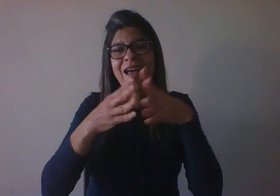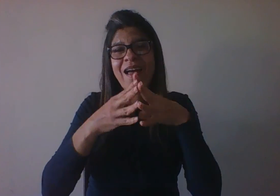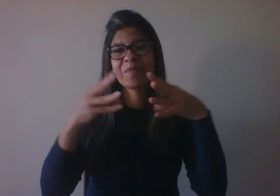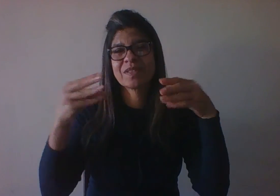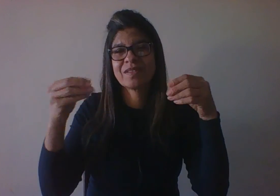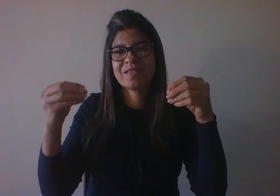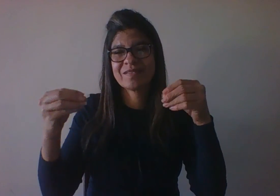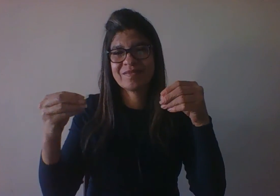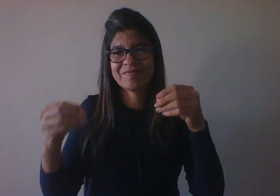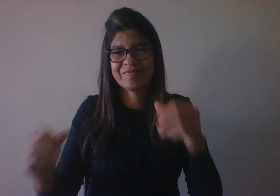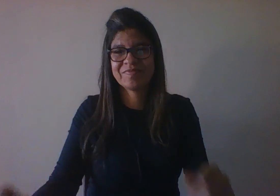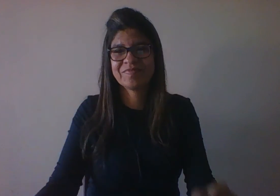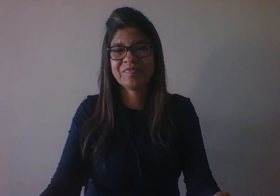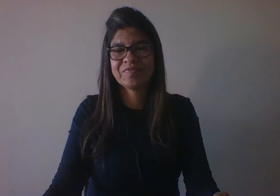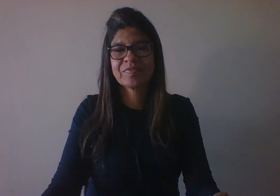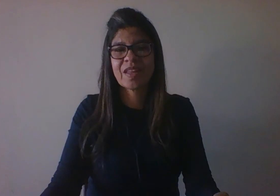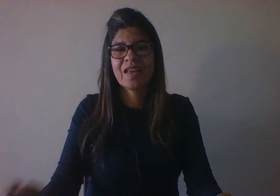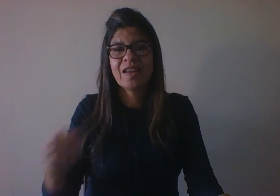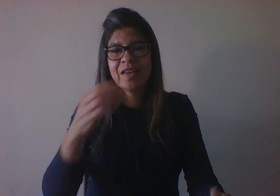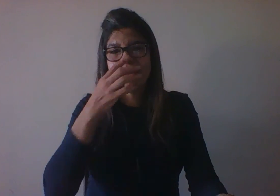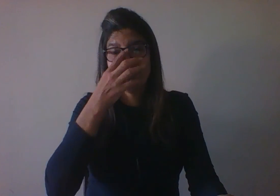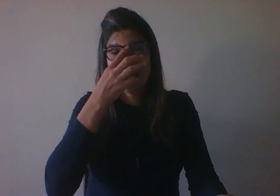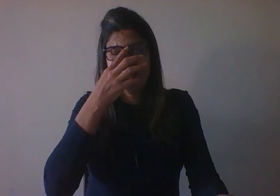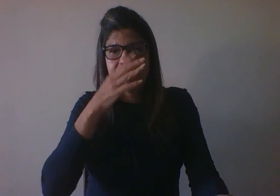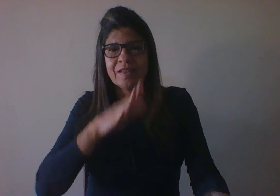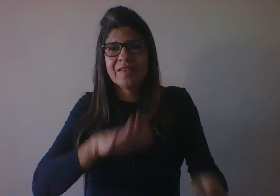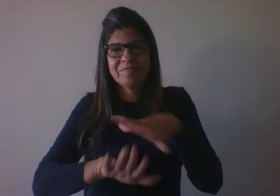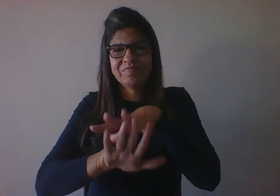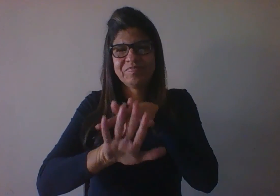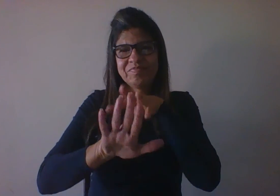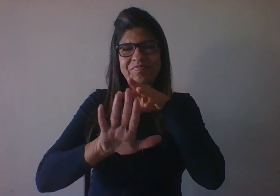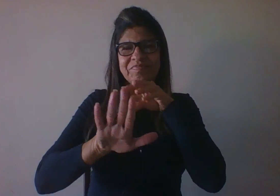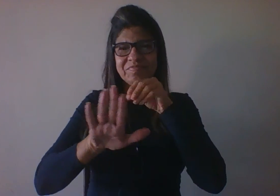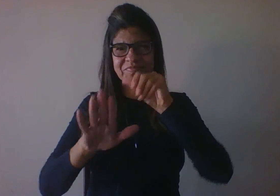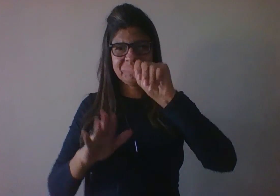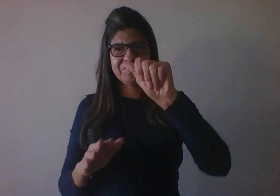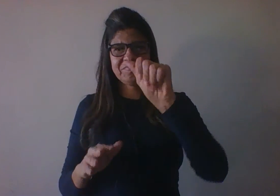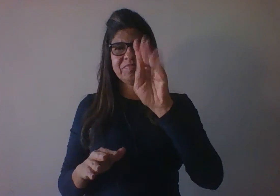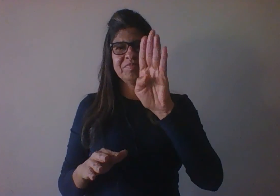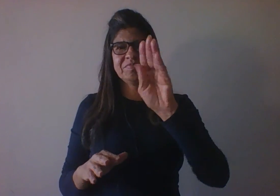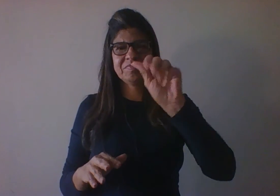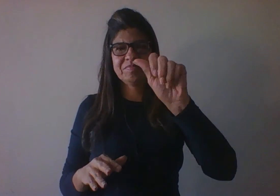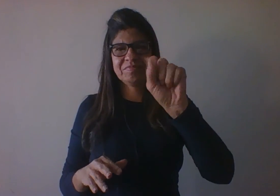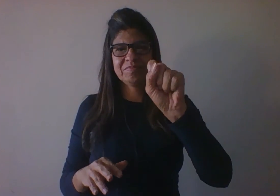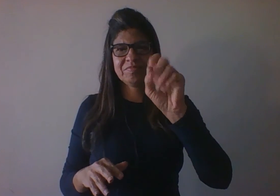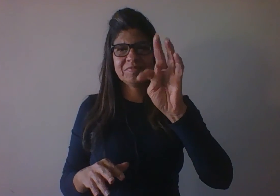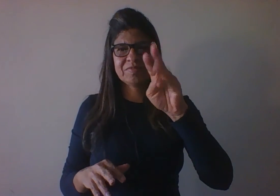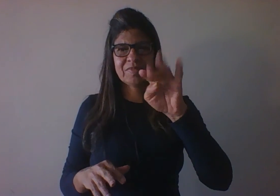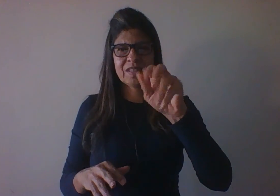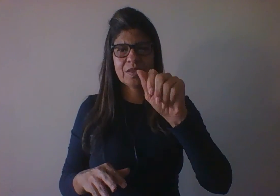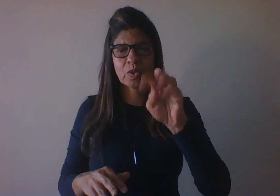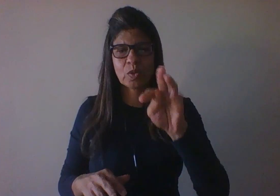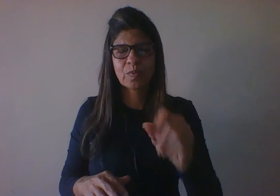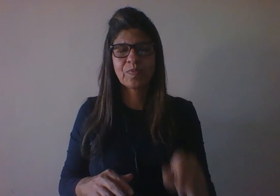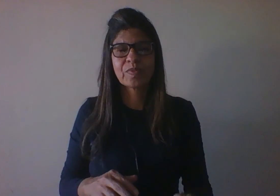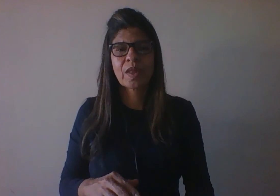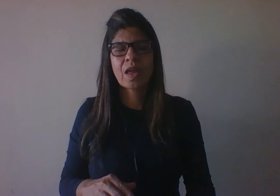Por sua vez, Eric Erikson, que também é um organicista que também trabalha com fases do